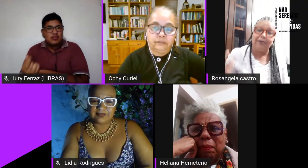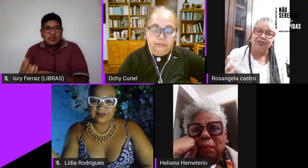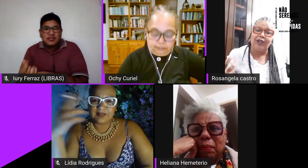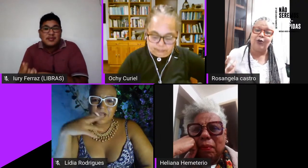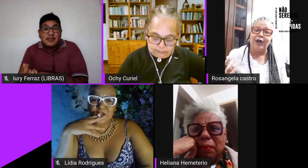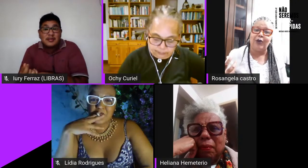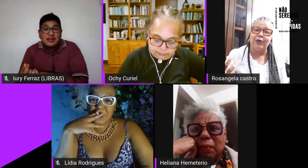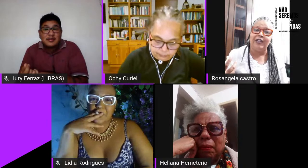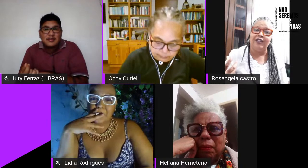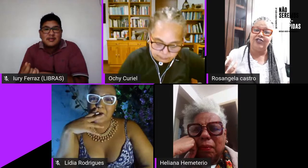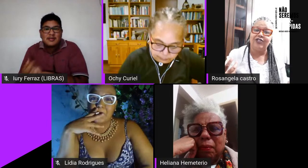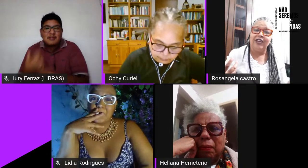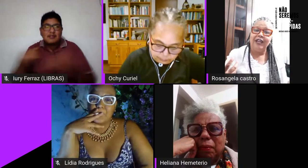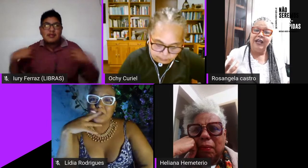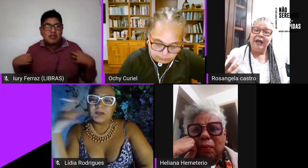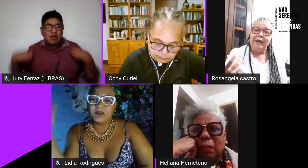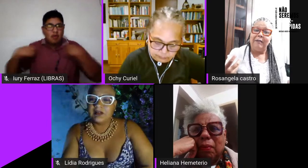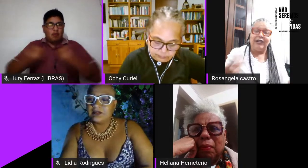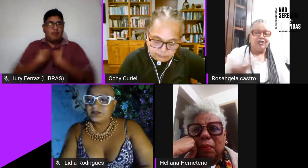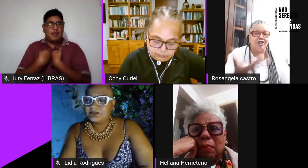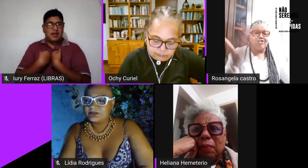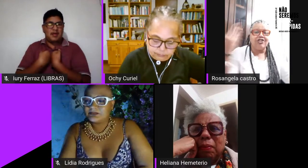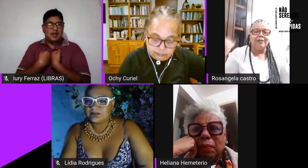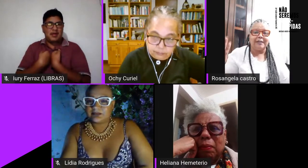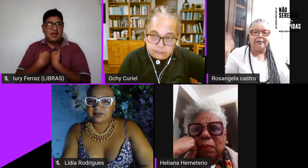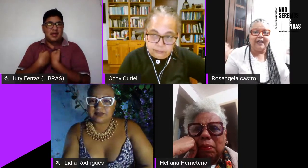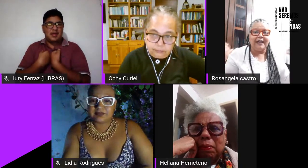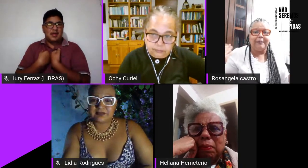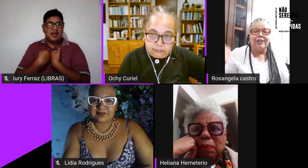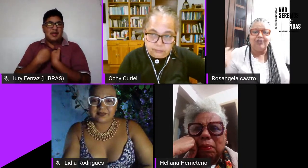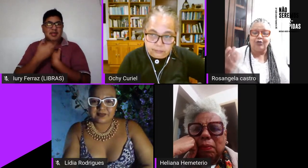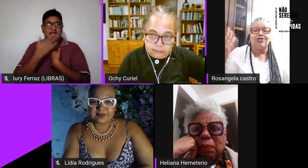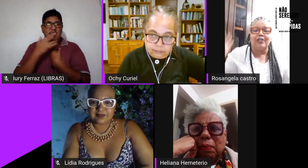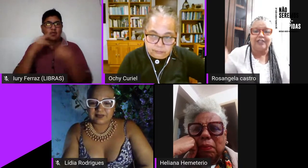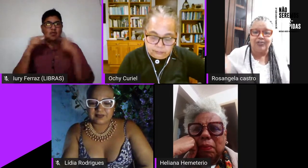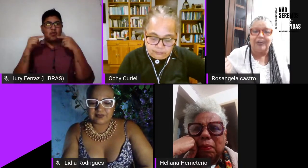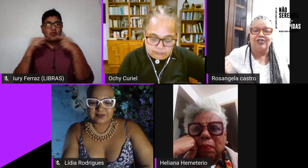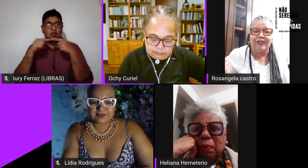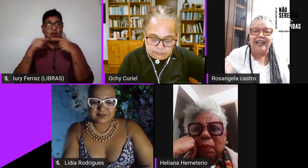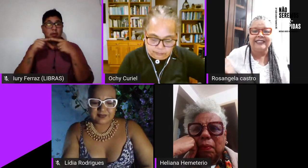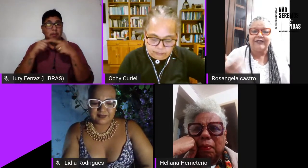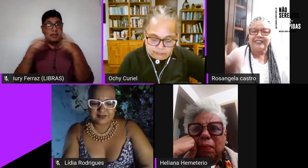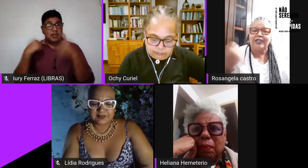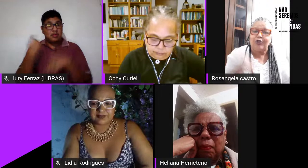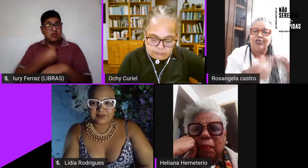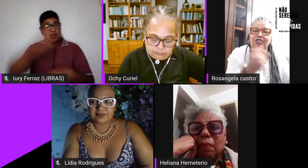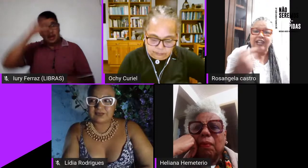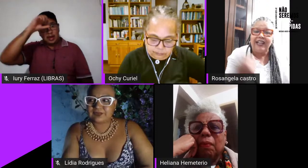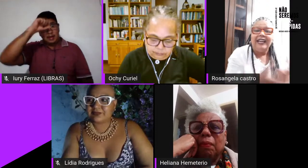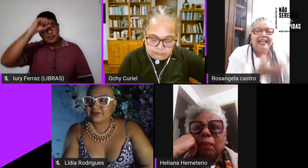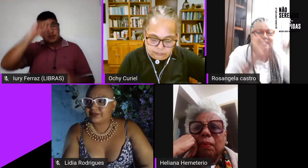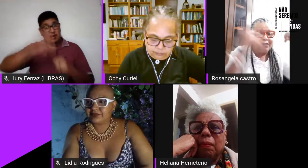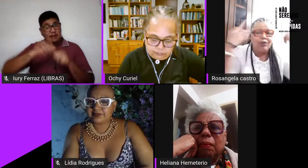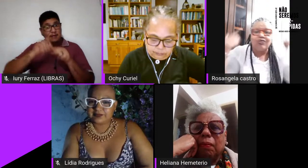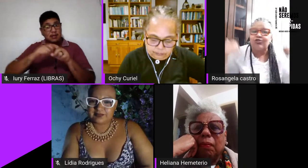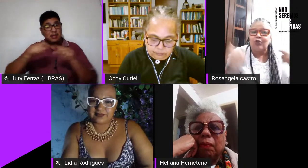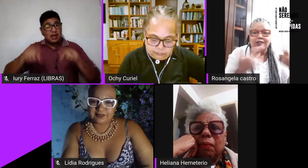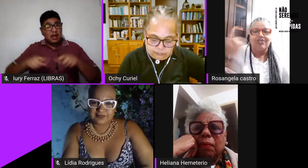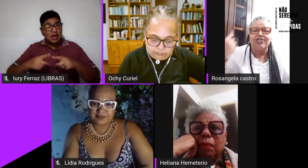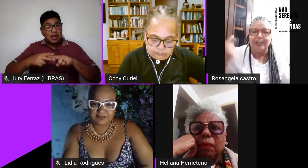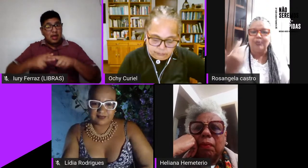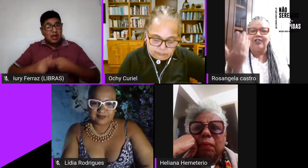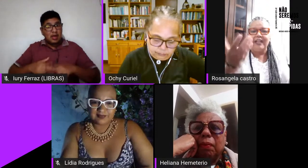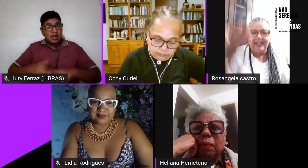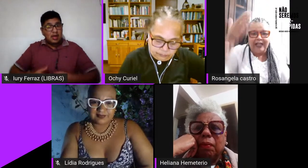echarpes da cor do arco-íris mas nós tínhamos aprendido com as nossas mais velhas a fazer crochê então nós